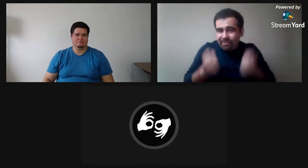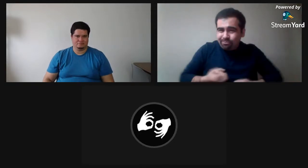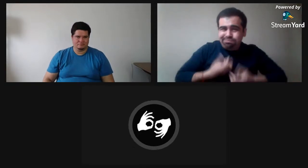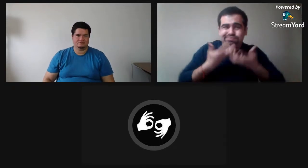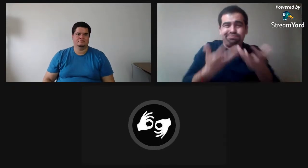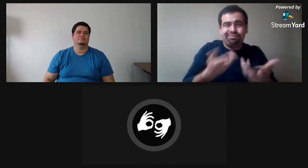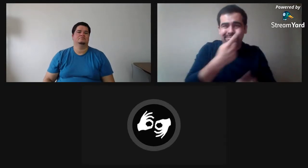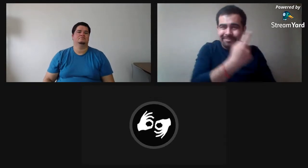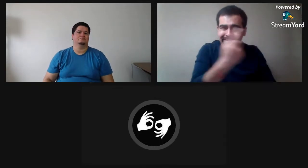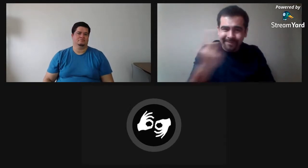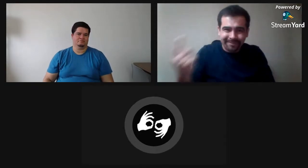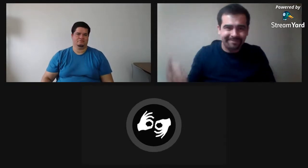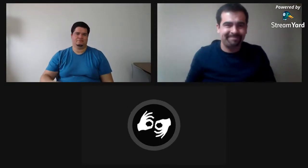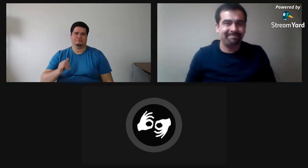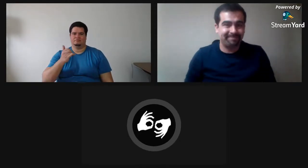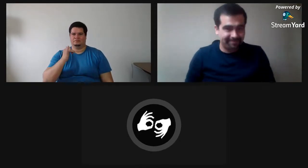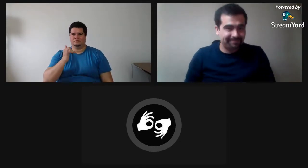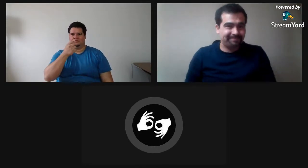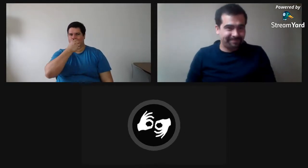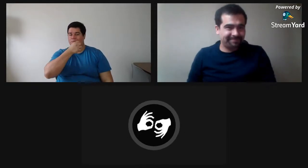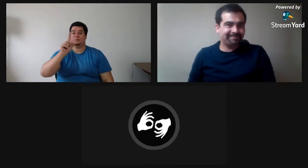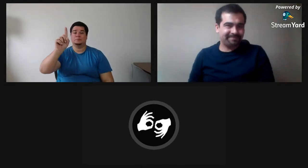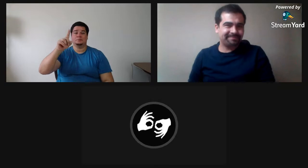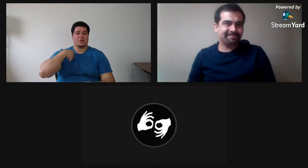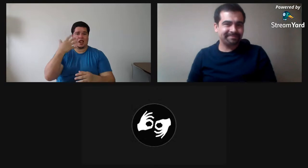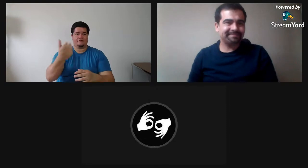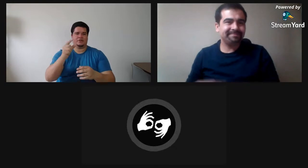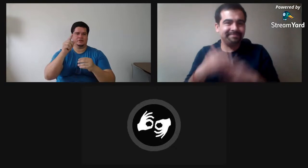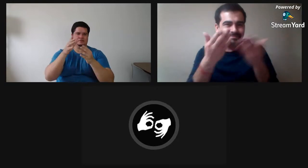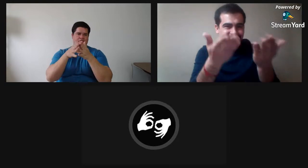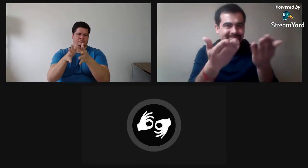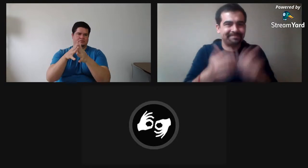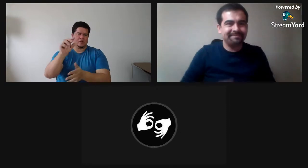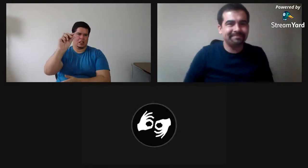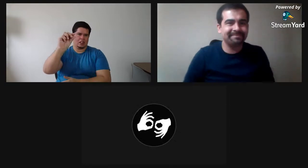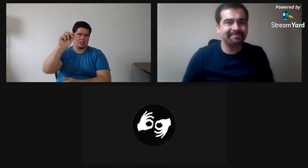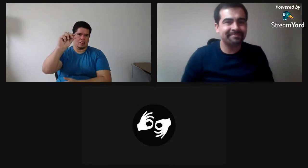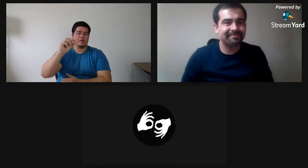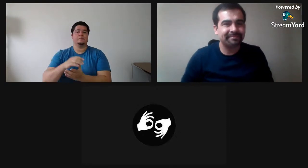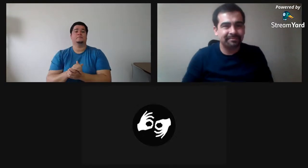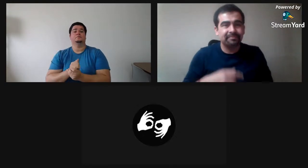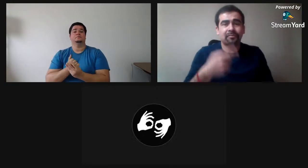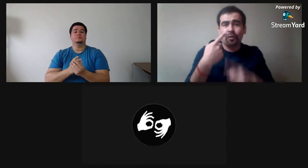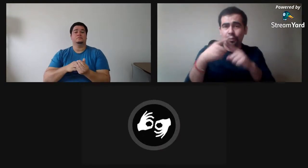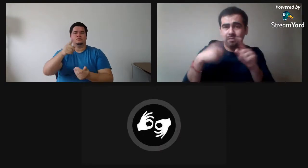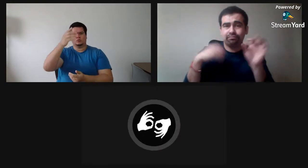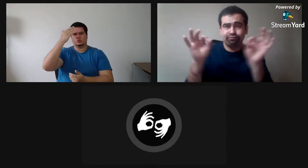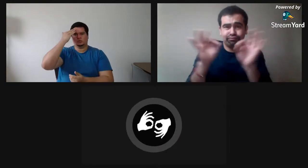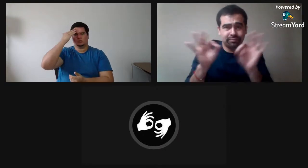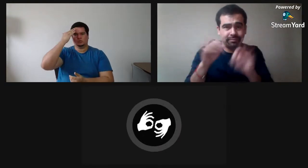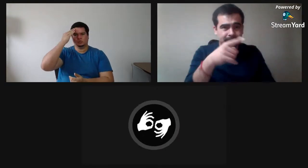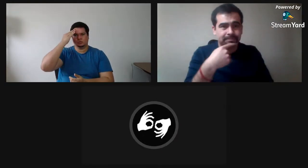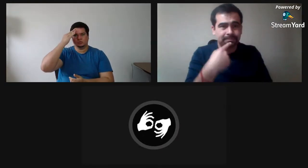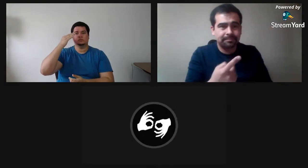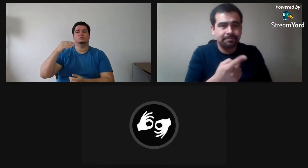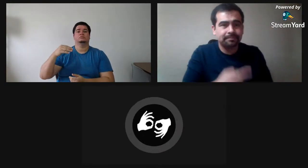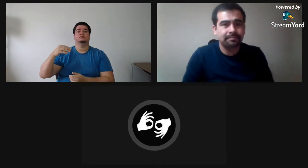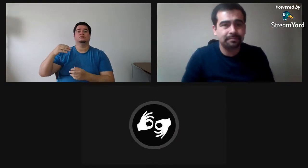expresarnos bien, incorporar movimientos, todo lo debemos hacer, solo quería entregar o explicar